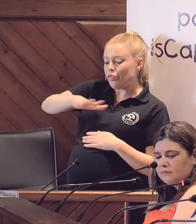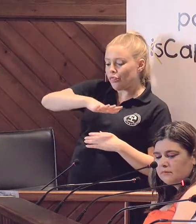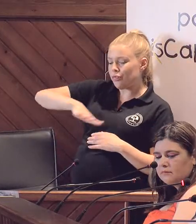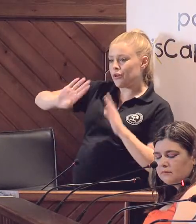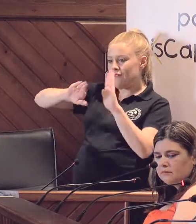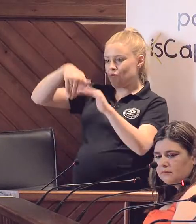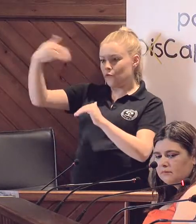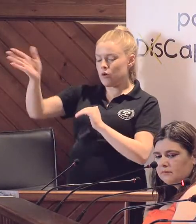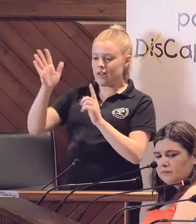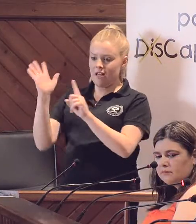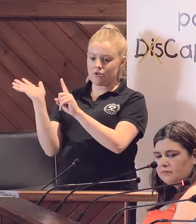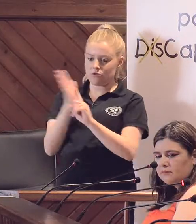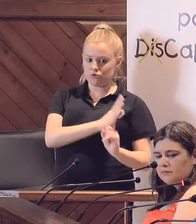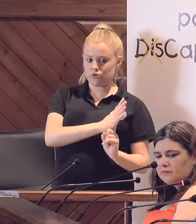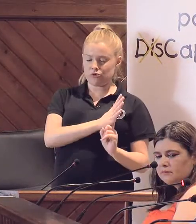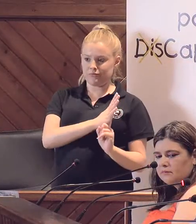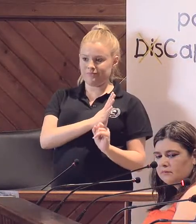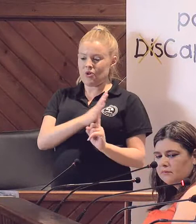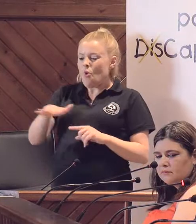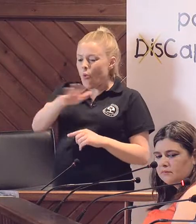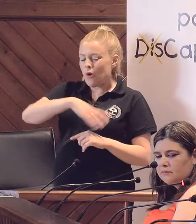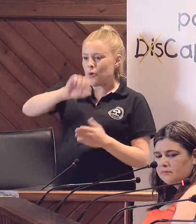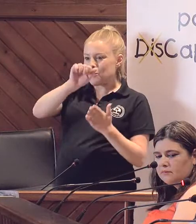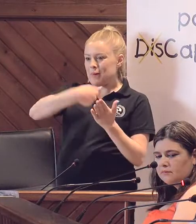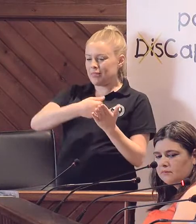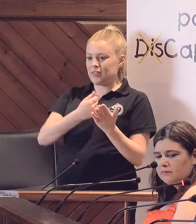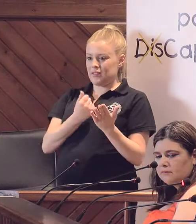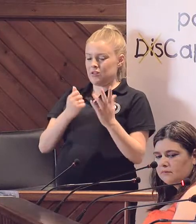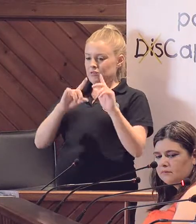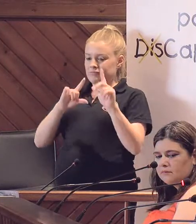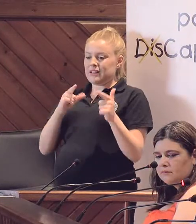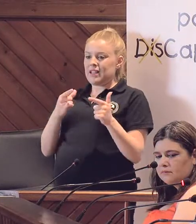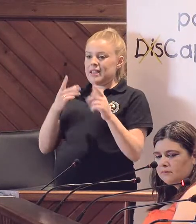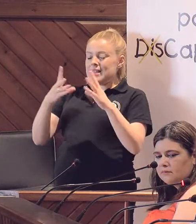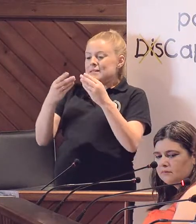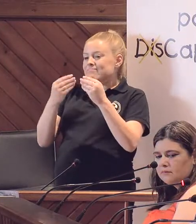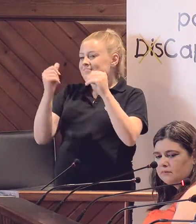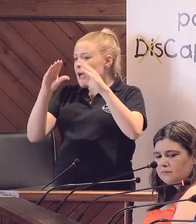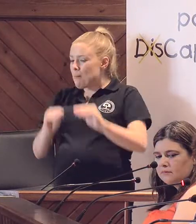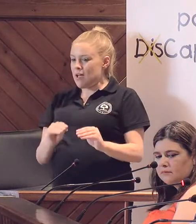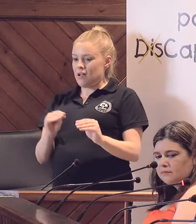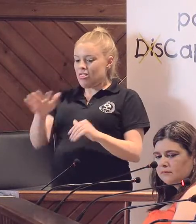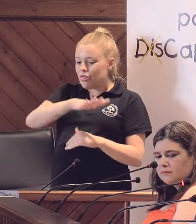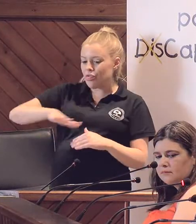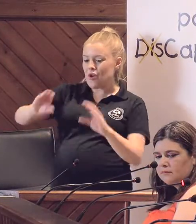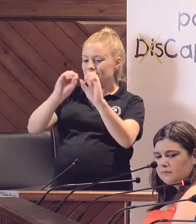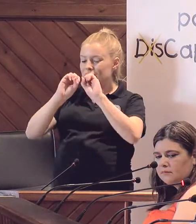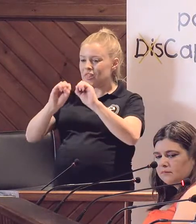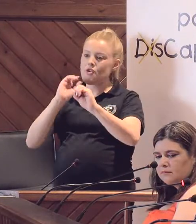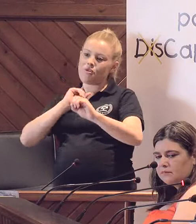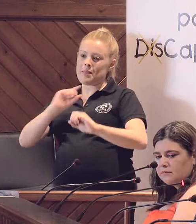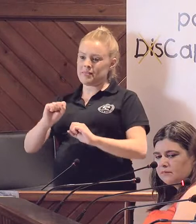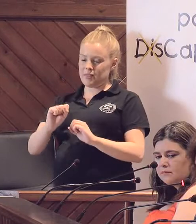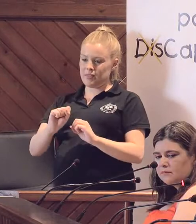domiciliada, son huecos endógenos, contenedores de vida que se apagan. No podemos crear las zonas cero de la dependencia,